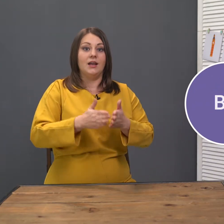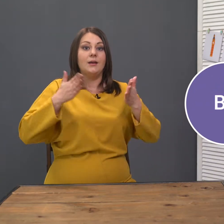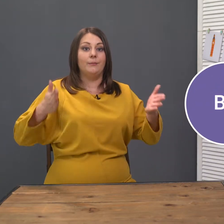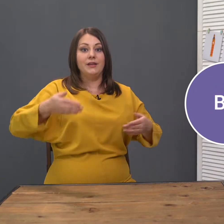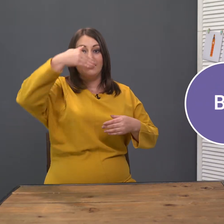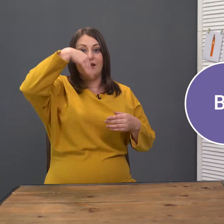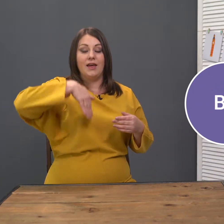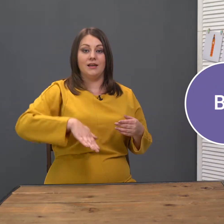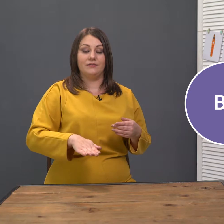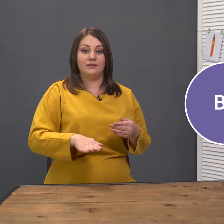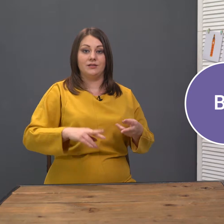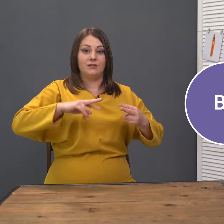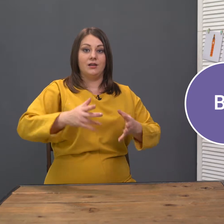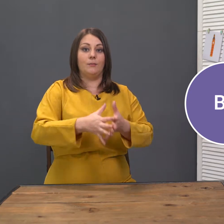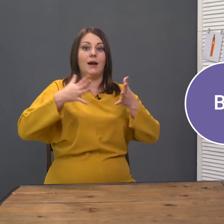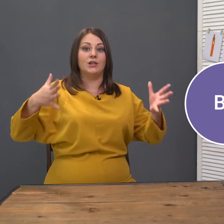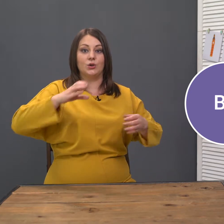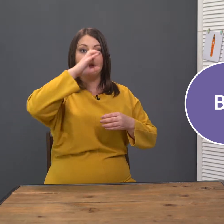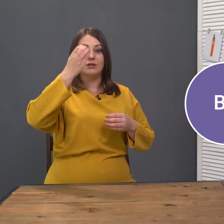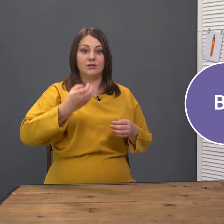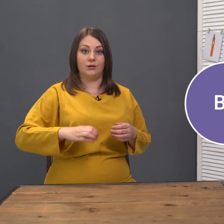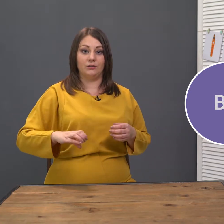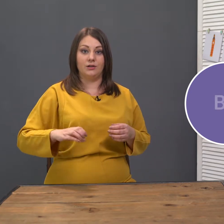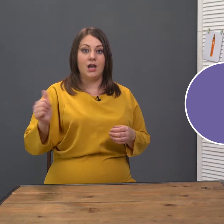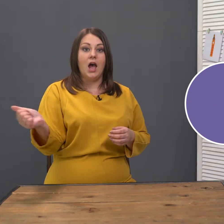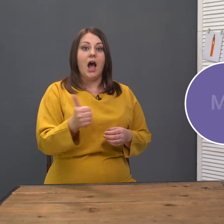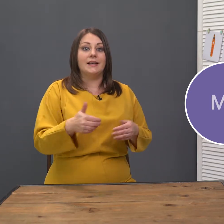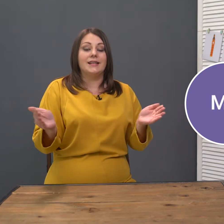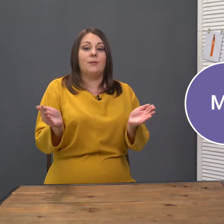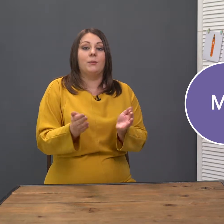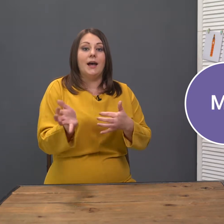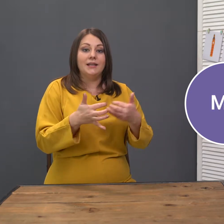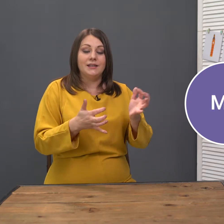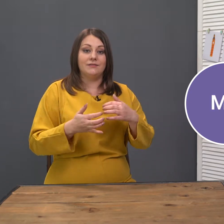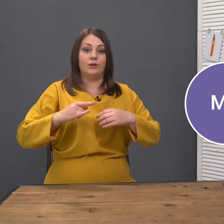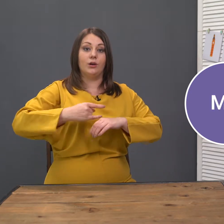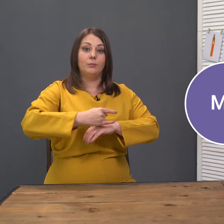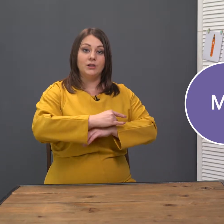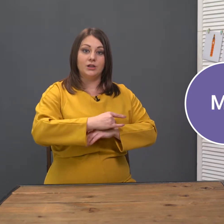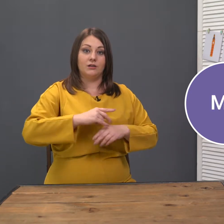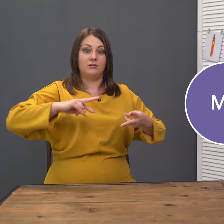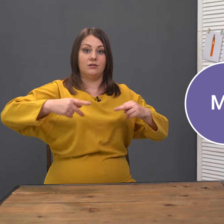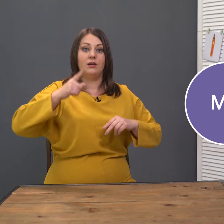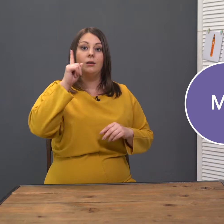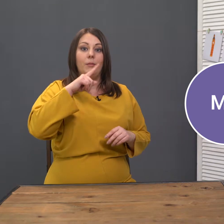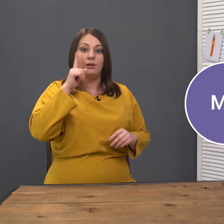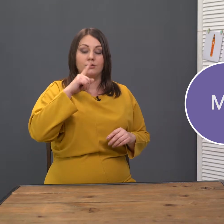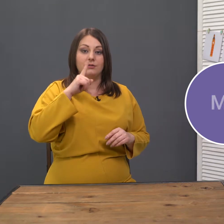Биг элефант. Большой слон. А самый маленький зверек – мышка. Маус.